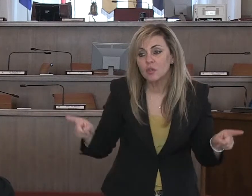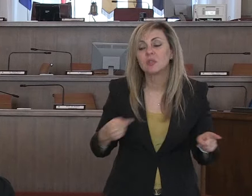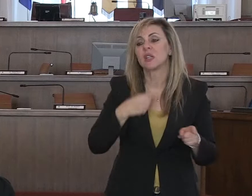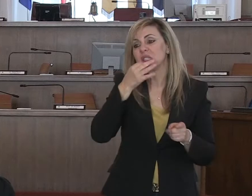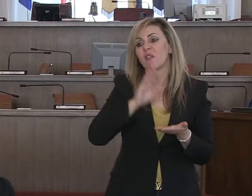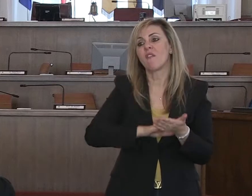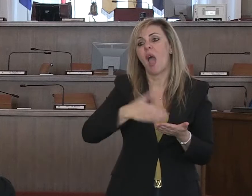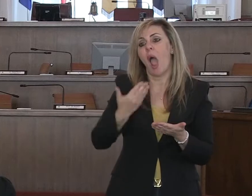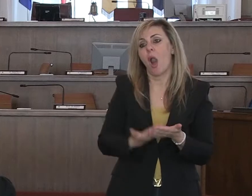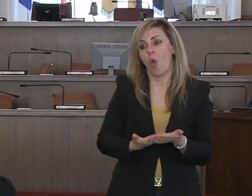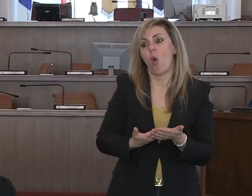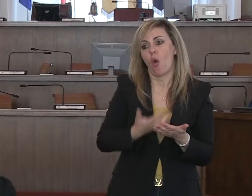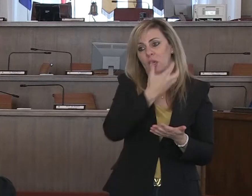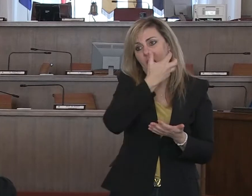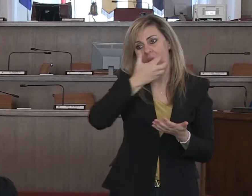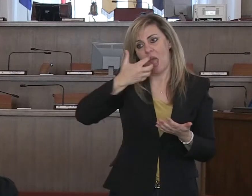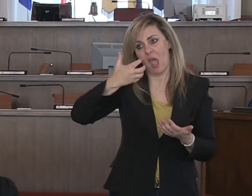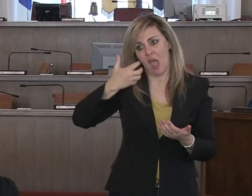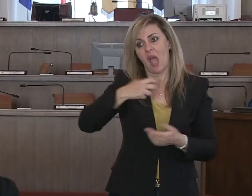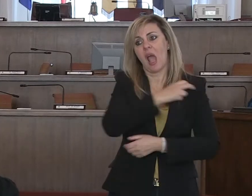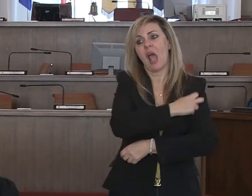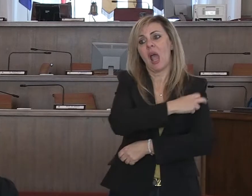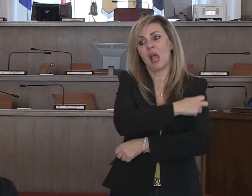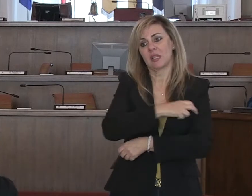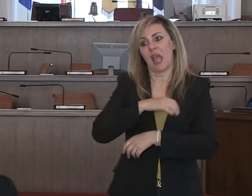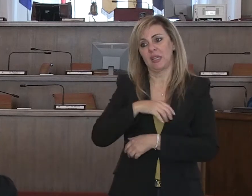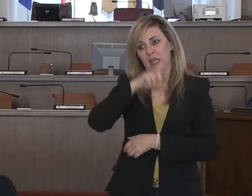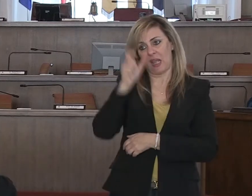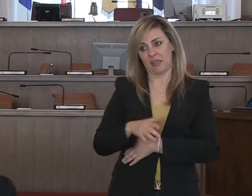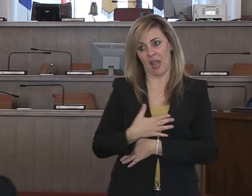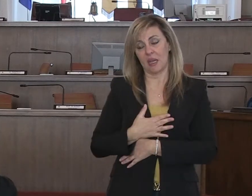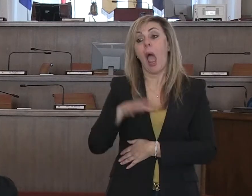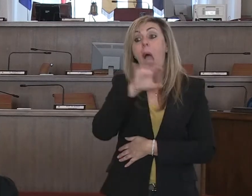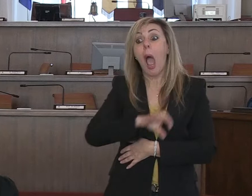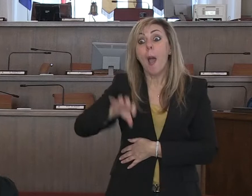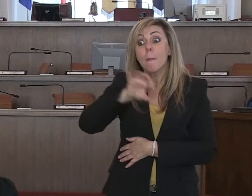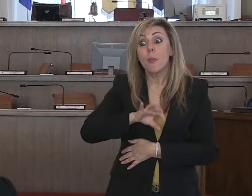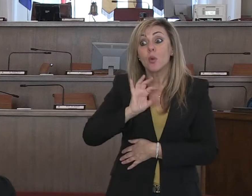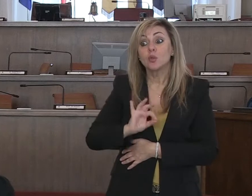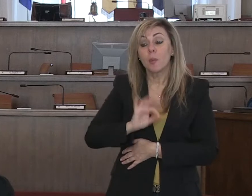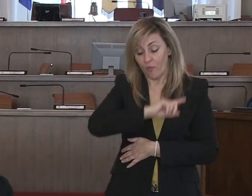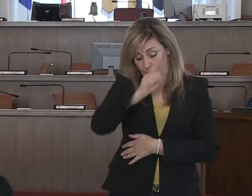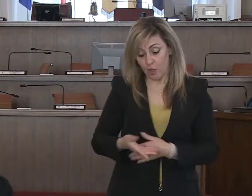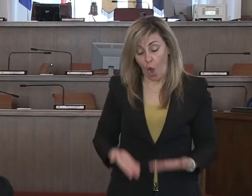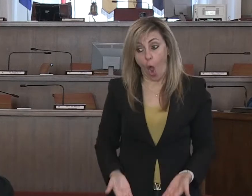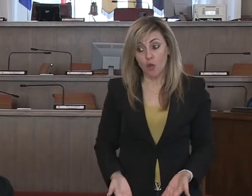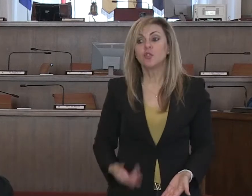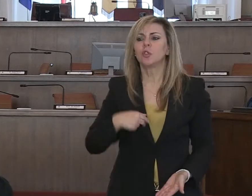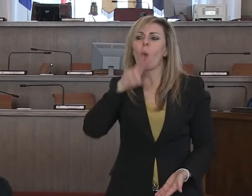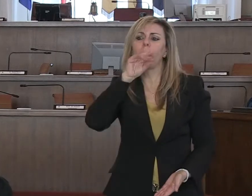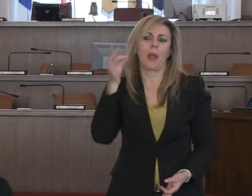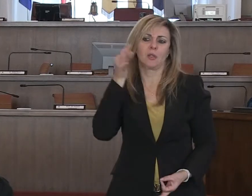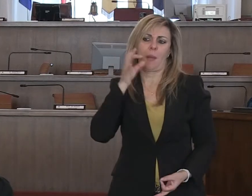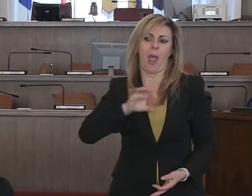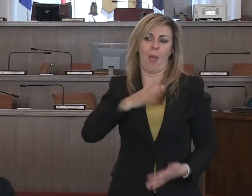sistema sanitario. Devo dire che l'Abruzzo ha risposto, io dico fino ad oggi, perché rispondo sempre,